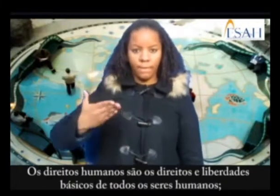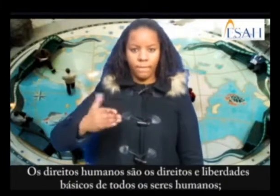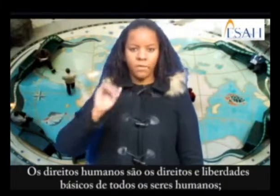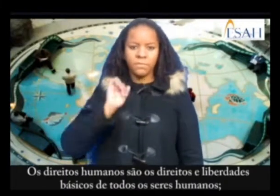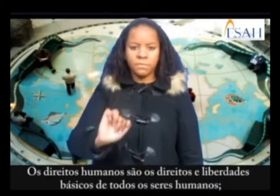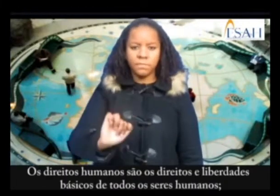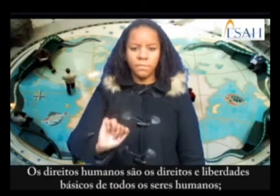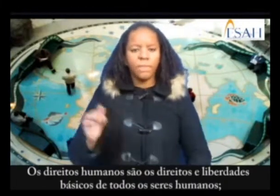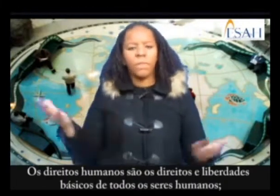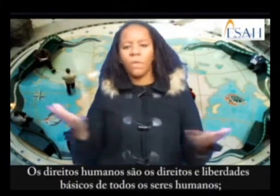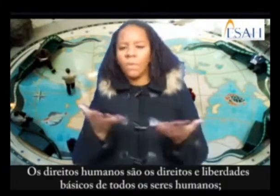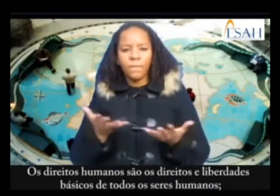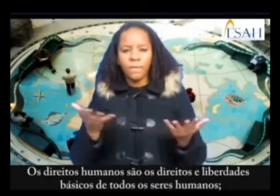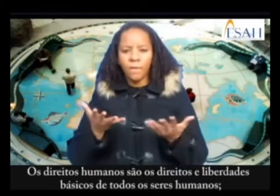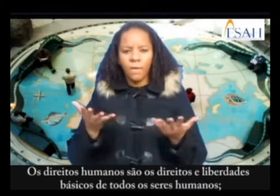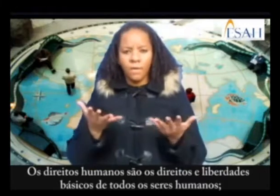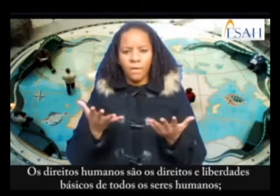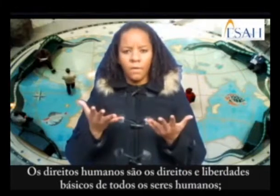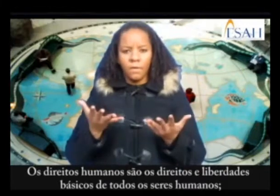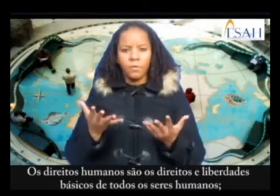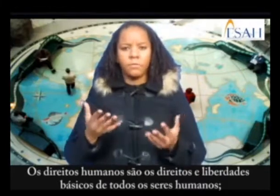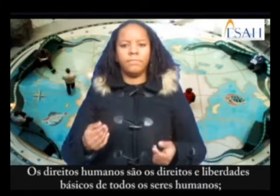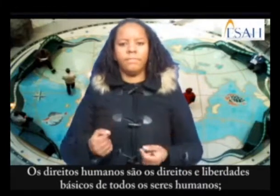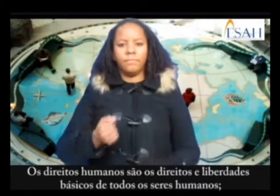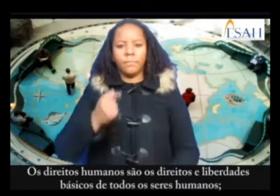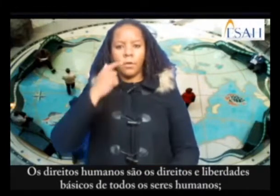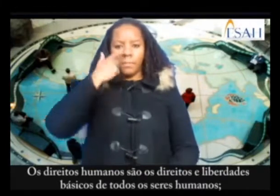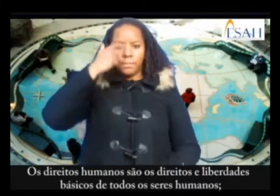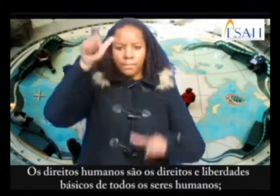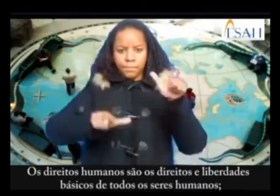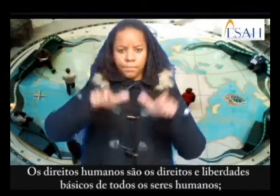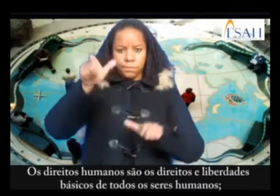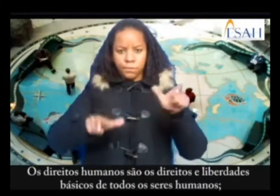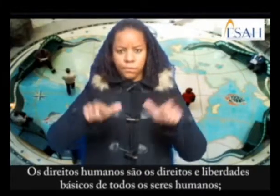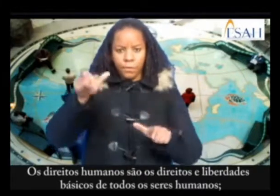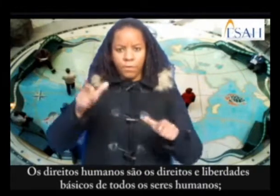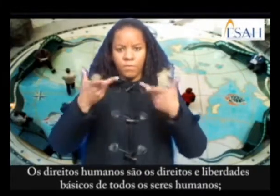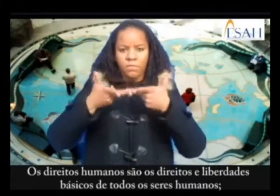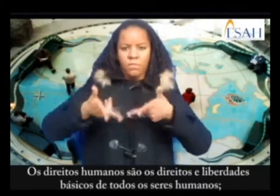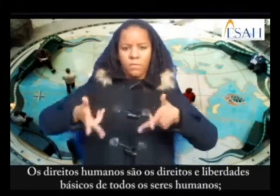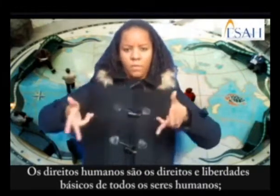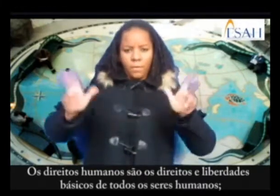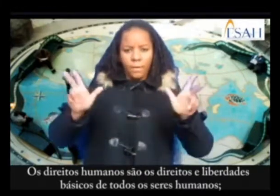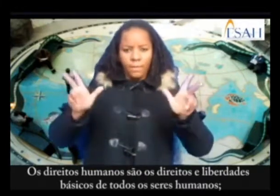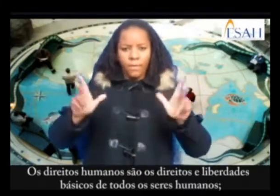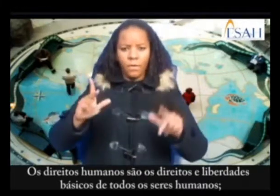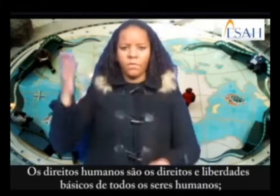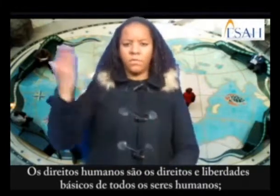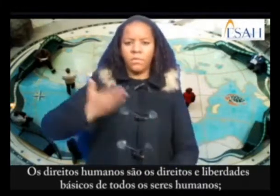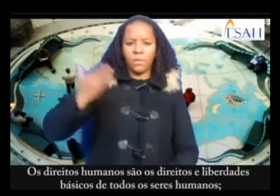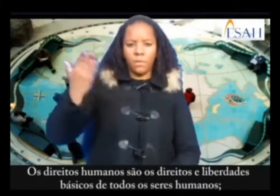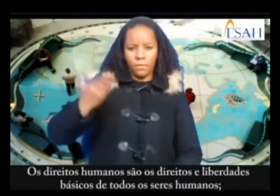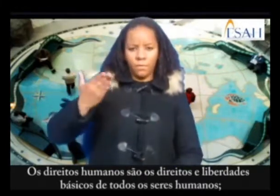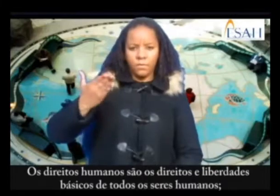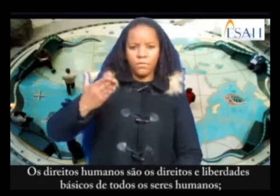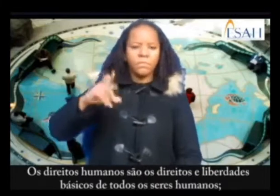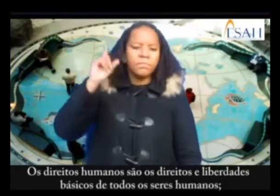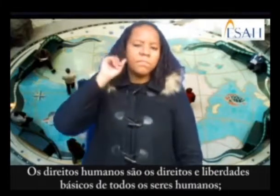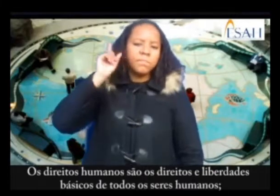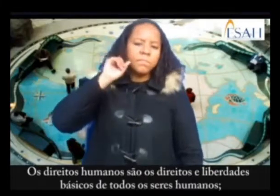Os direitos humanos são direitos e liberdades básicos. Os direitos humanos são